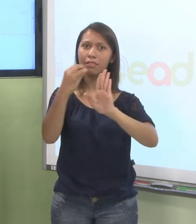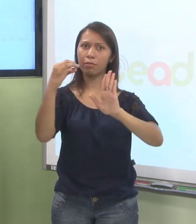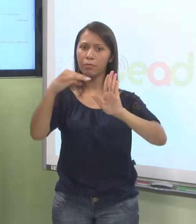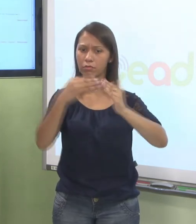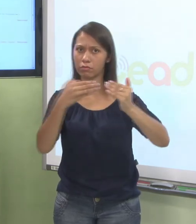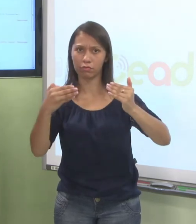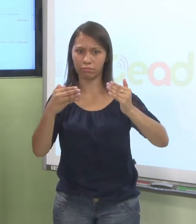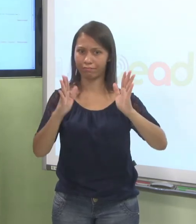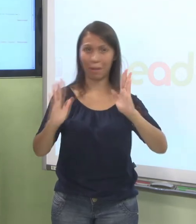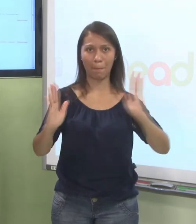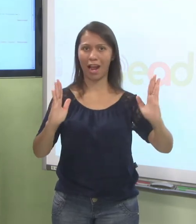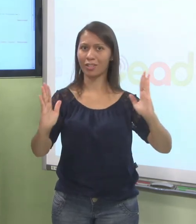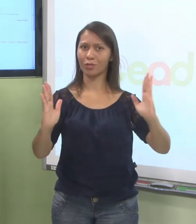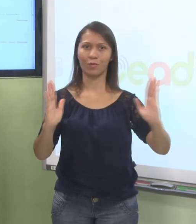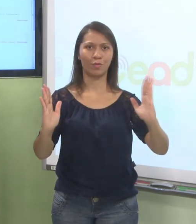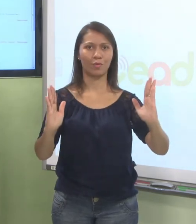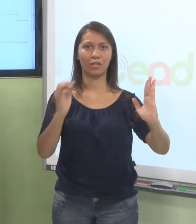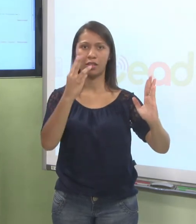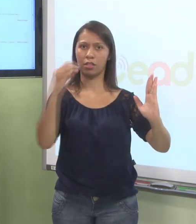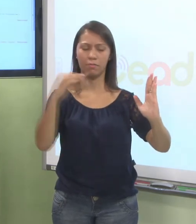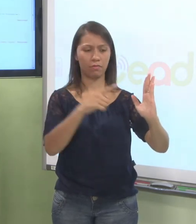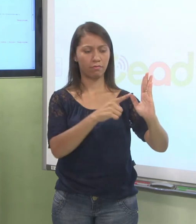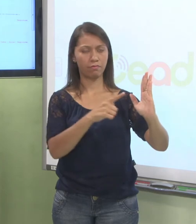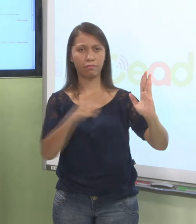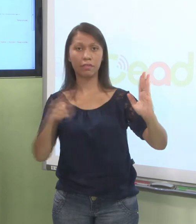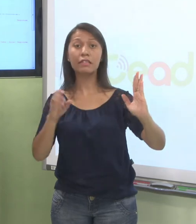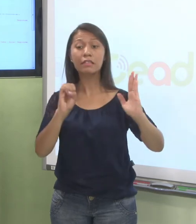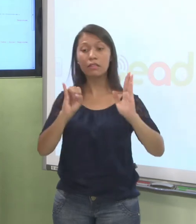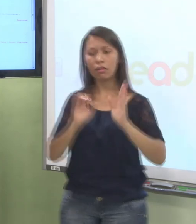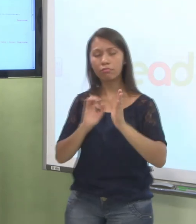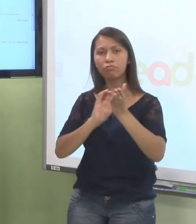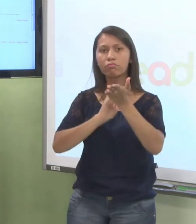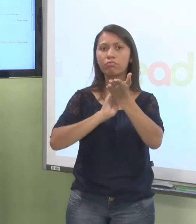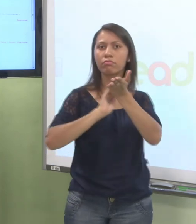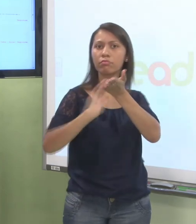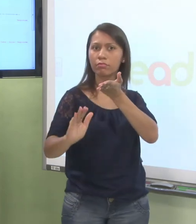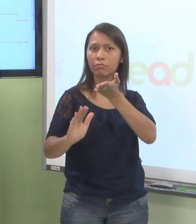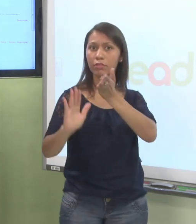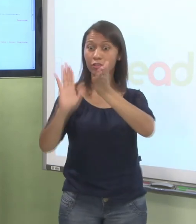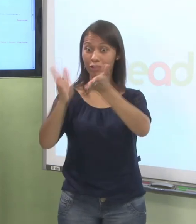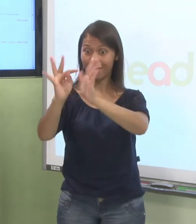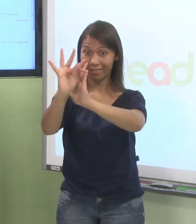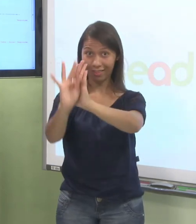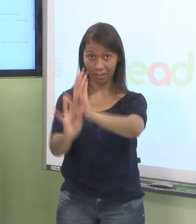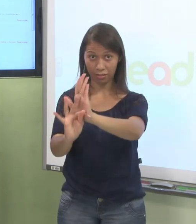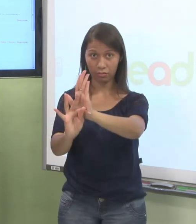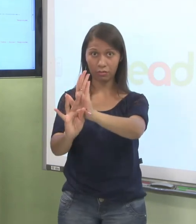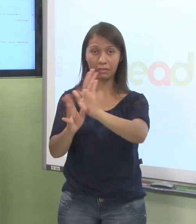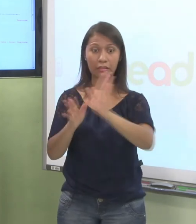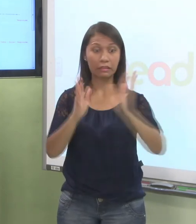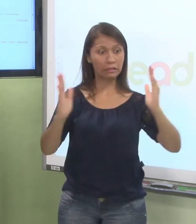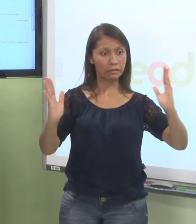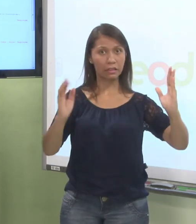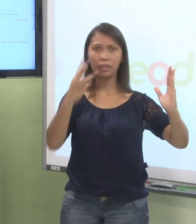Ou seja, se eu mandar uma mensagem no fórum, para eu poder editar esse texto, eu só tenho 30 minutos após eu ter mandado essa mensagem.